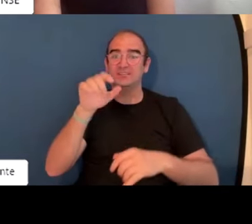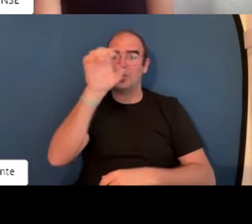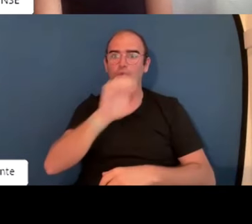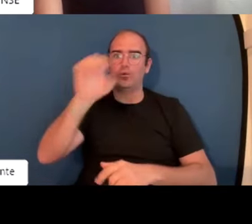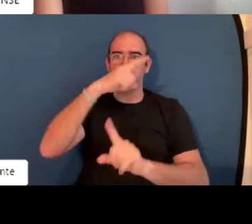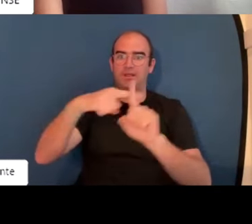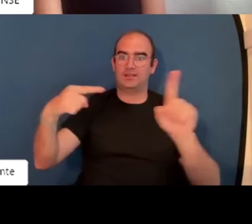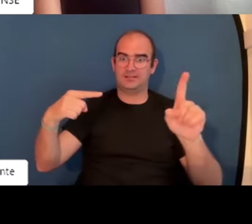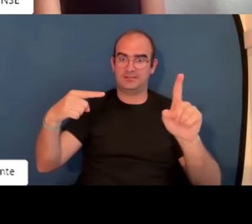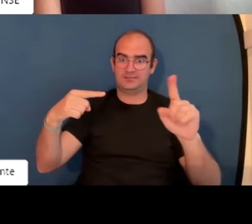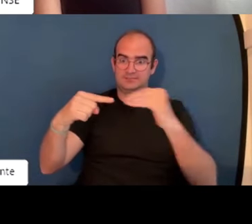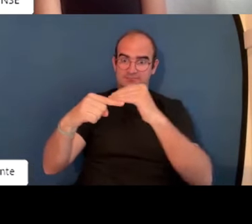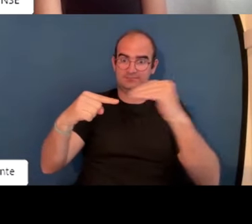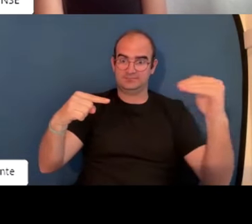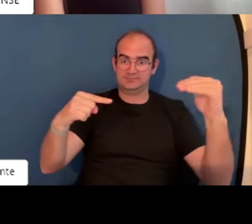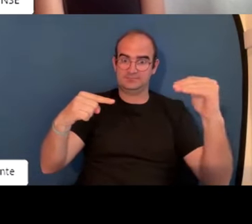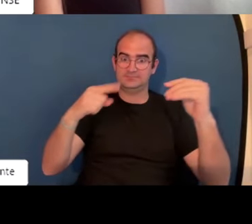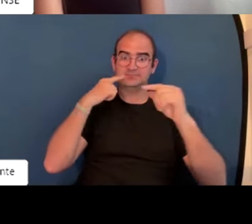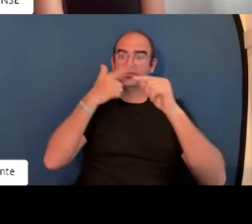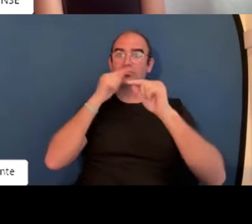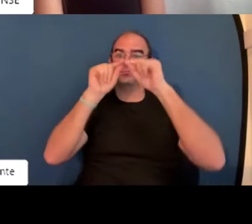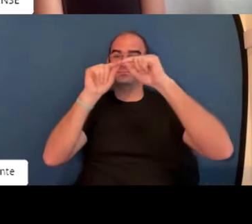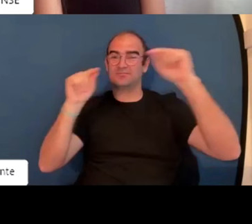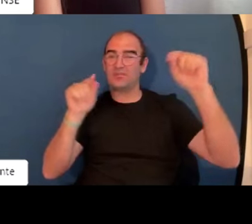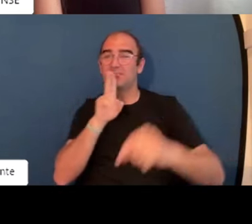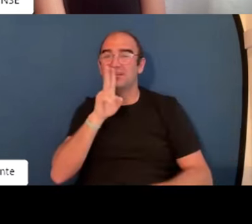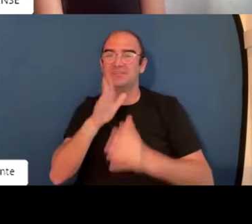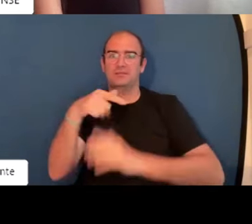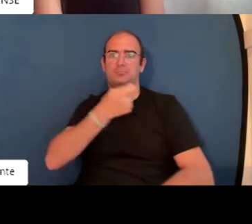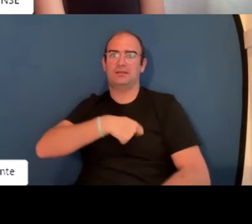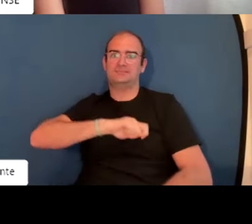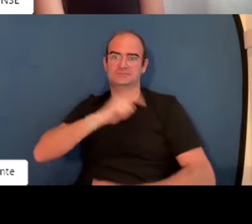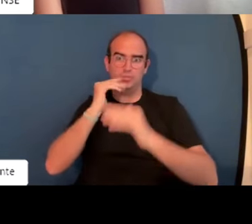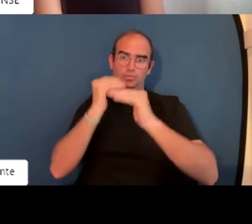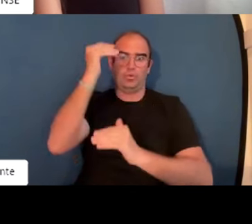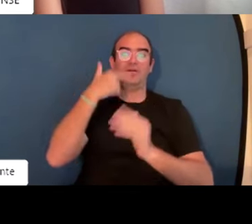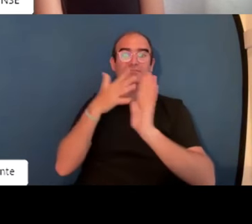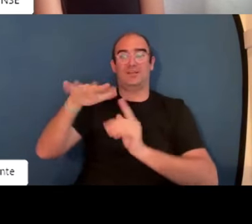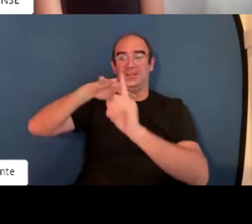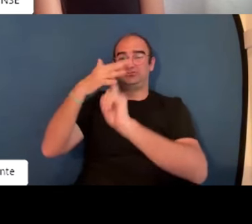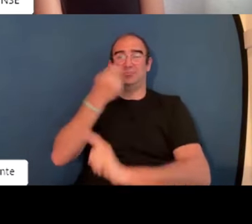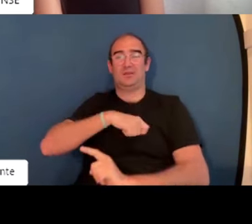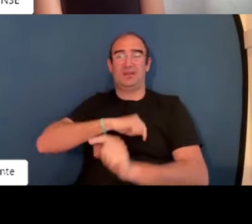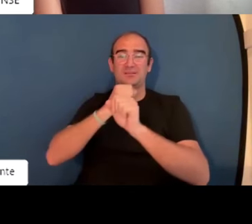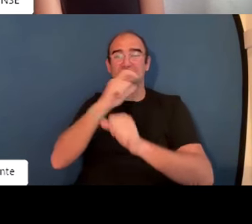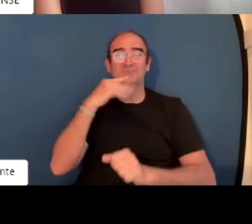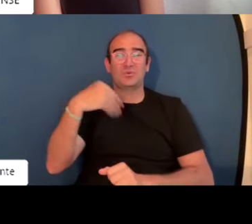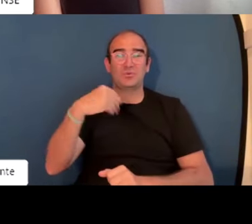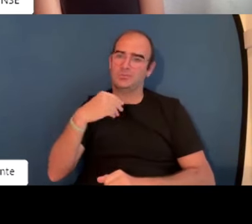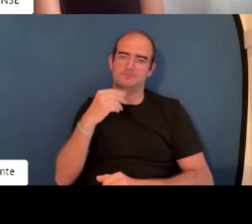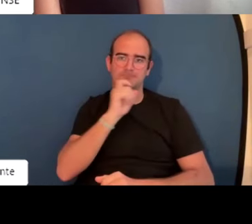ejemplo, si veis Chile, que está en gris, como veis, la línea es diferente a la que podemos ver en España. En España